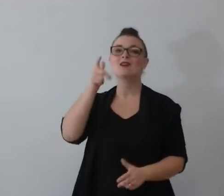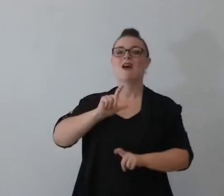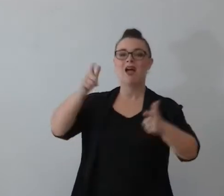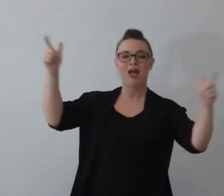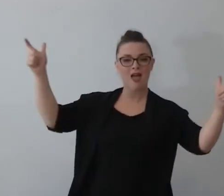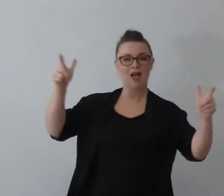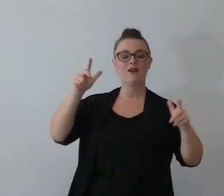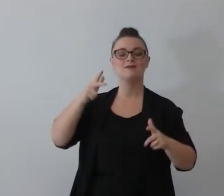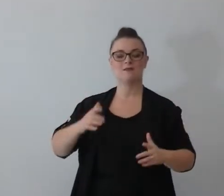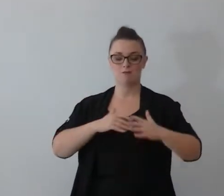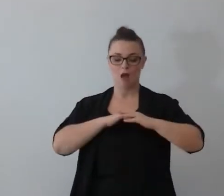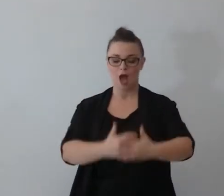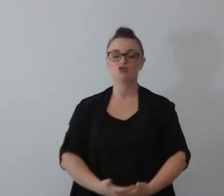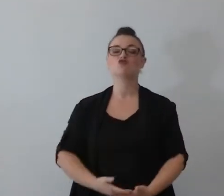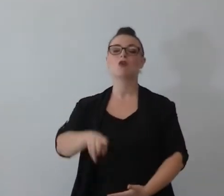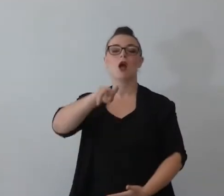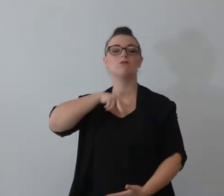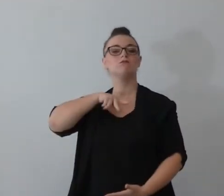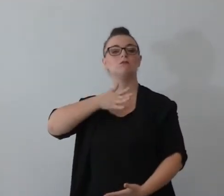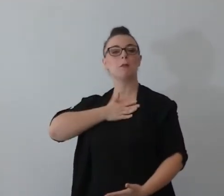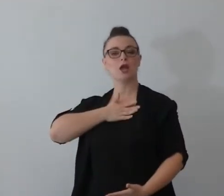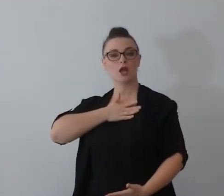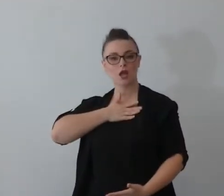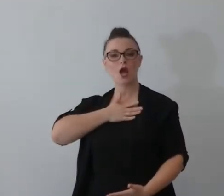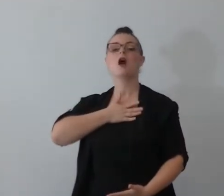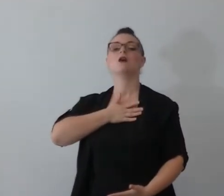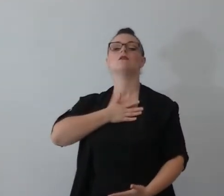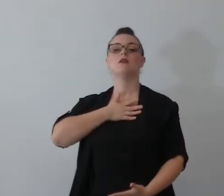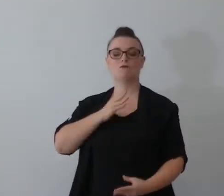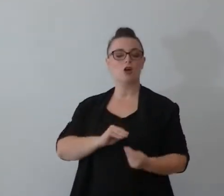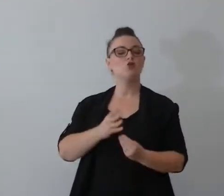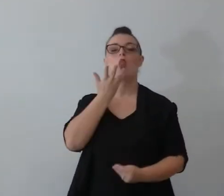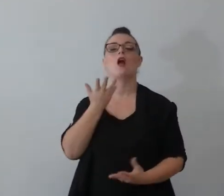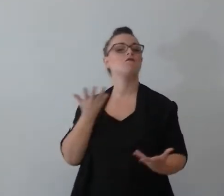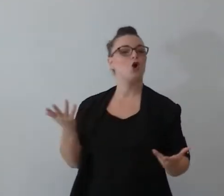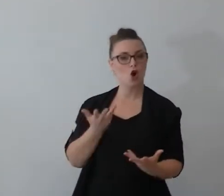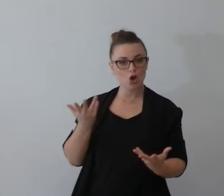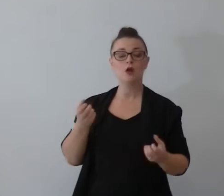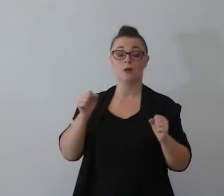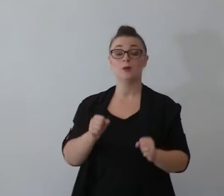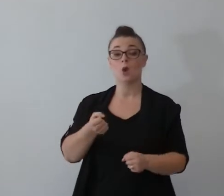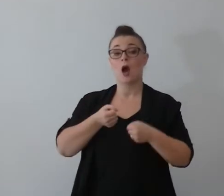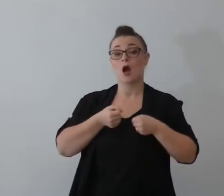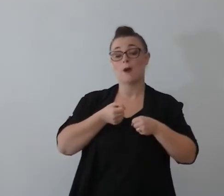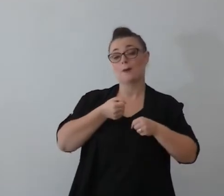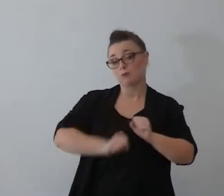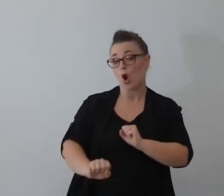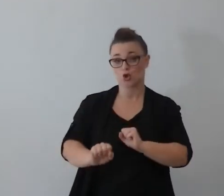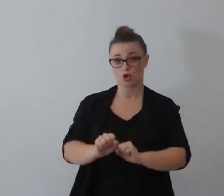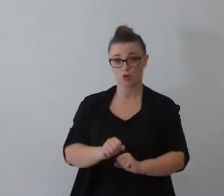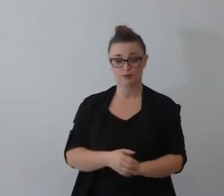faccio quello che mi pare comincia anche l'apporto come metodo successivo alla contraccettività